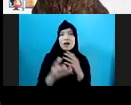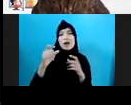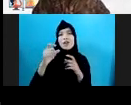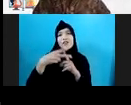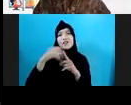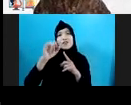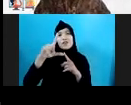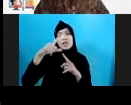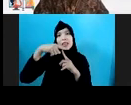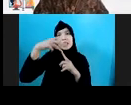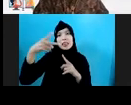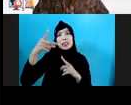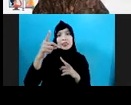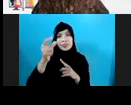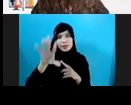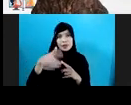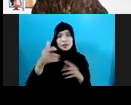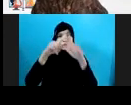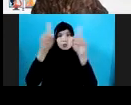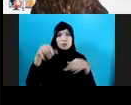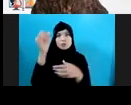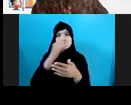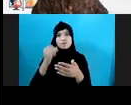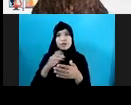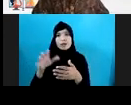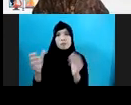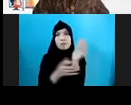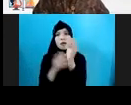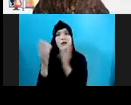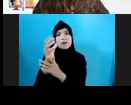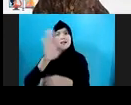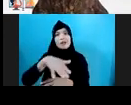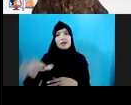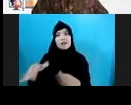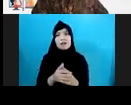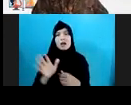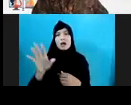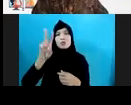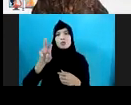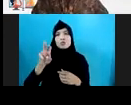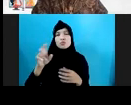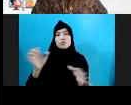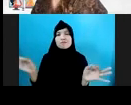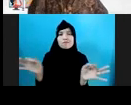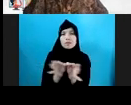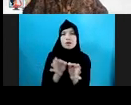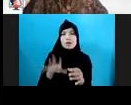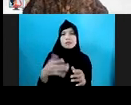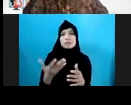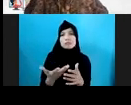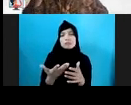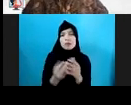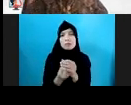Keselamatan di dunia cyber. Dan mereka perlu dilakukan pendekatan dan mengembangkan sistem blocking.